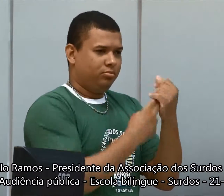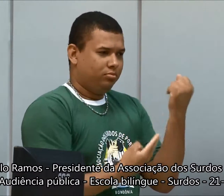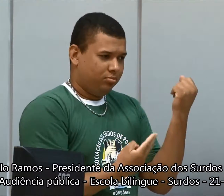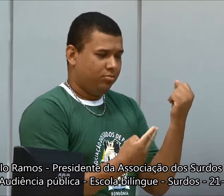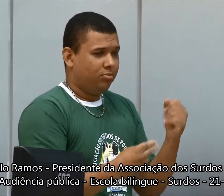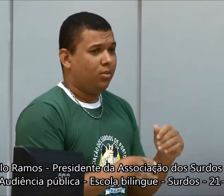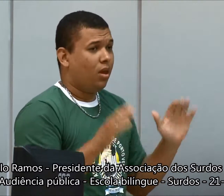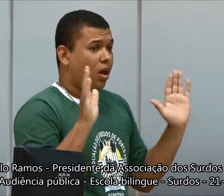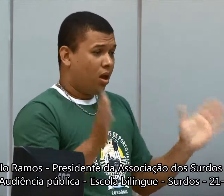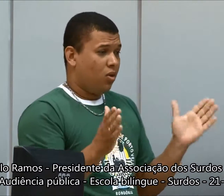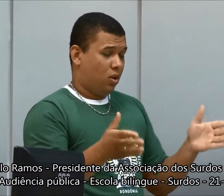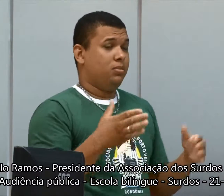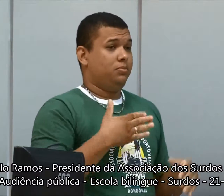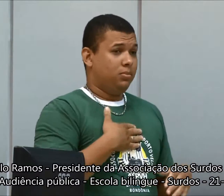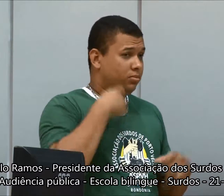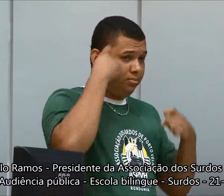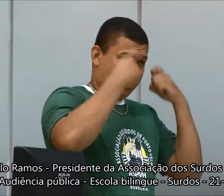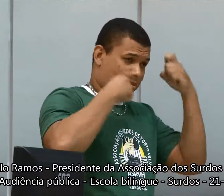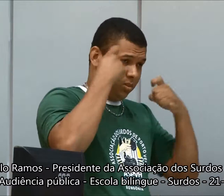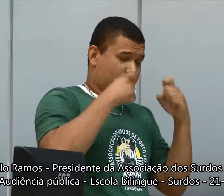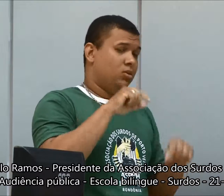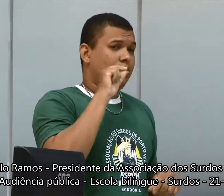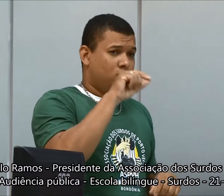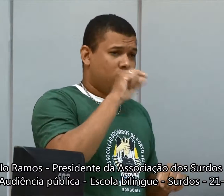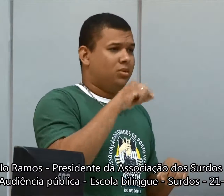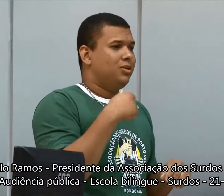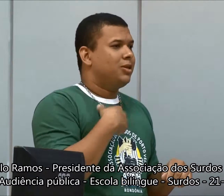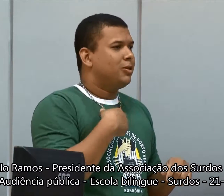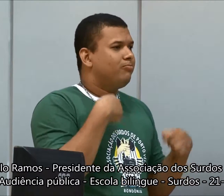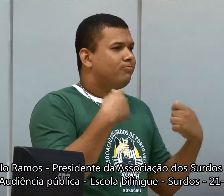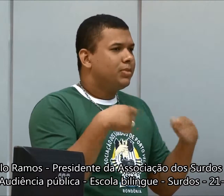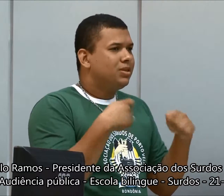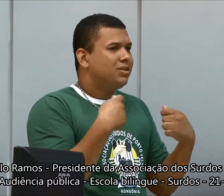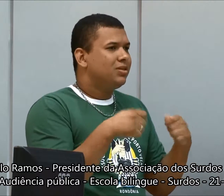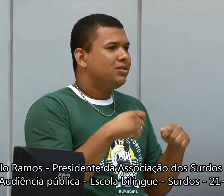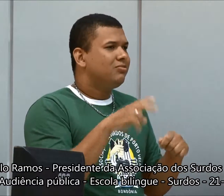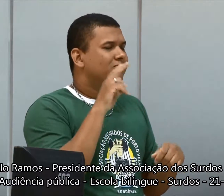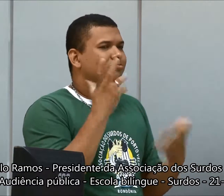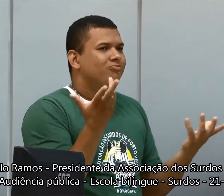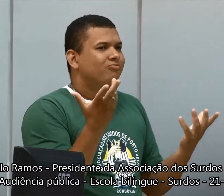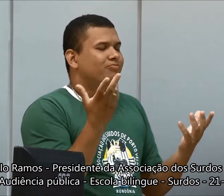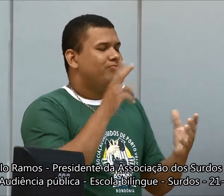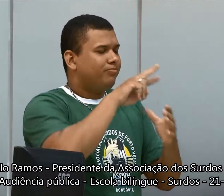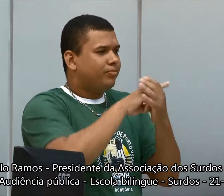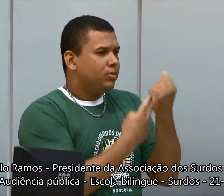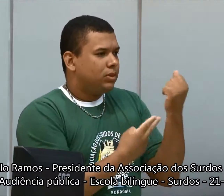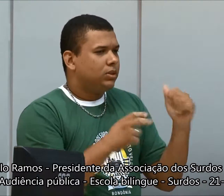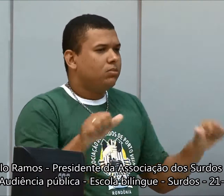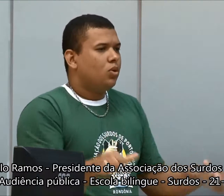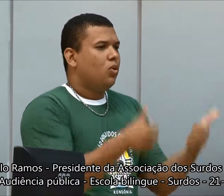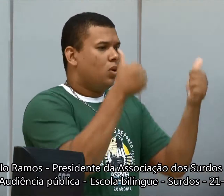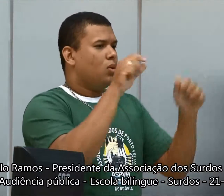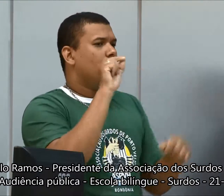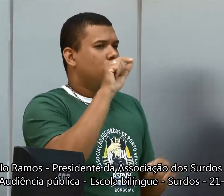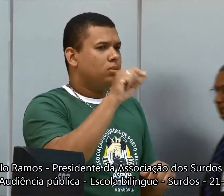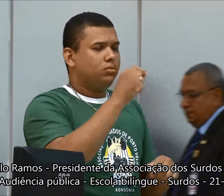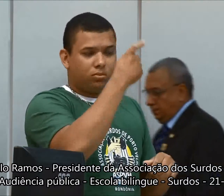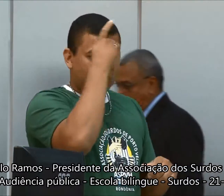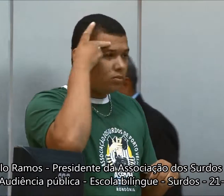eu vou ajudar essa comunidade. Então hoje eu fico preocupado com o quê? Eu fico preocupado com a escola bilingüe, para que ela